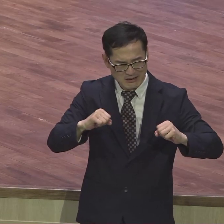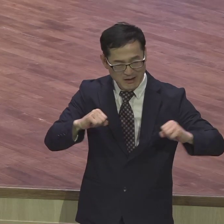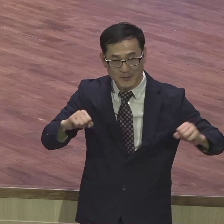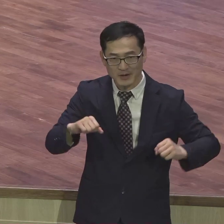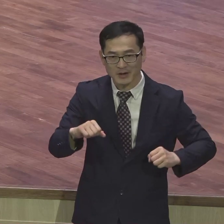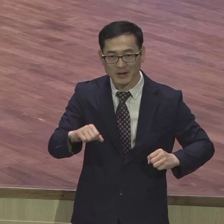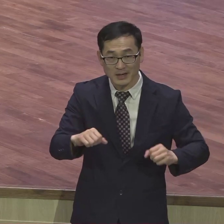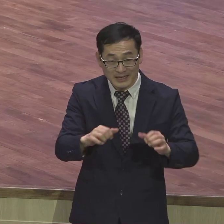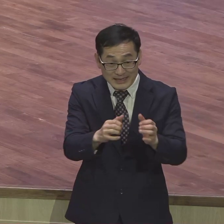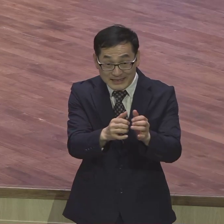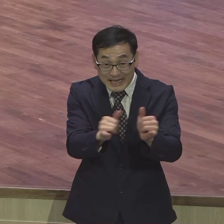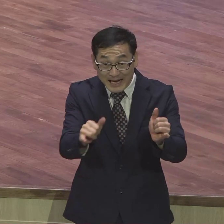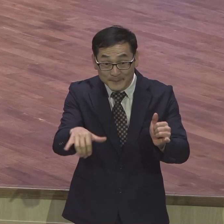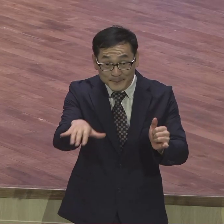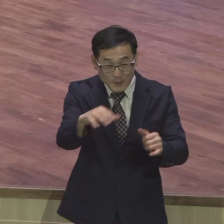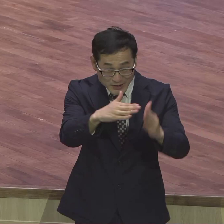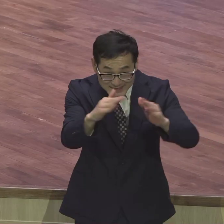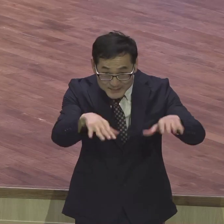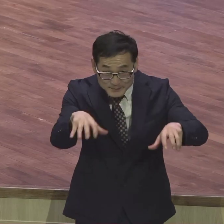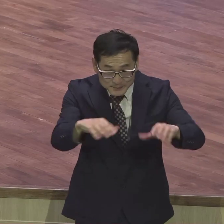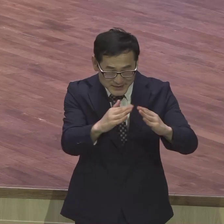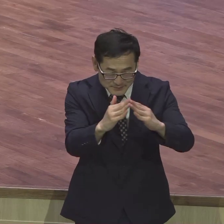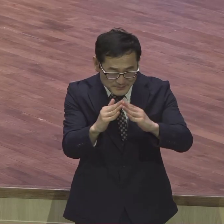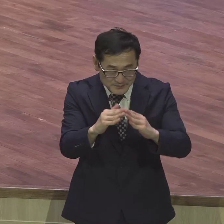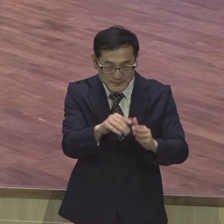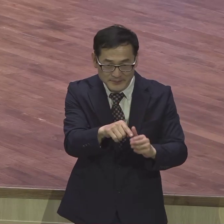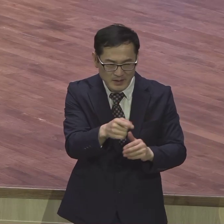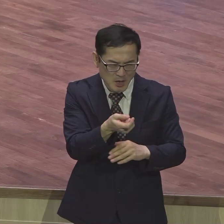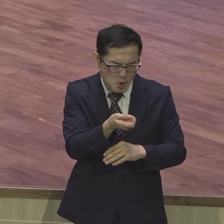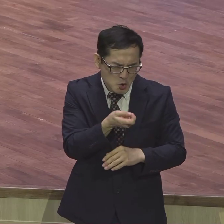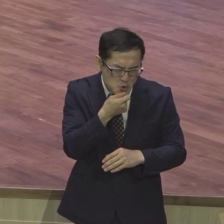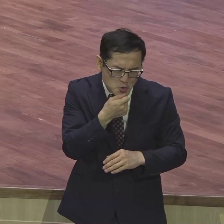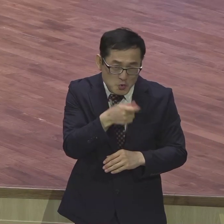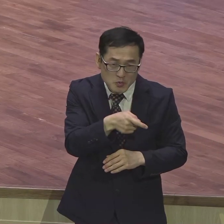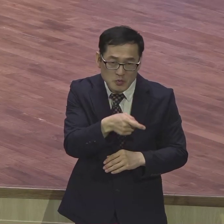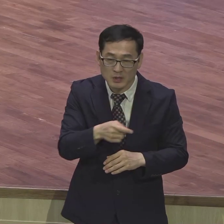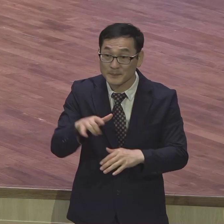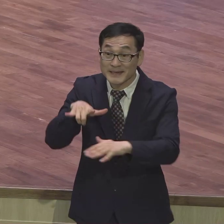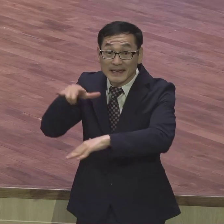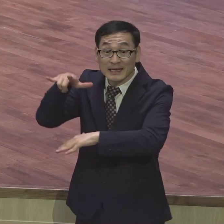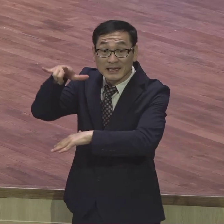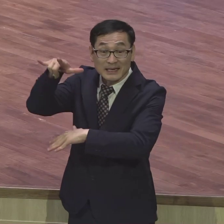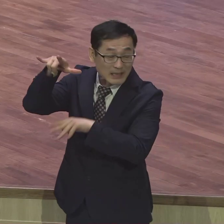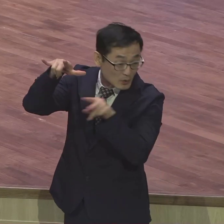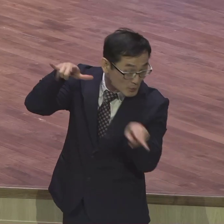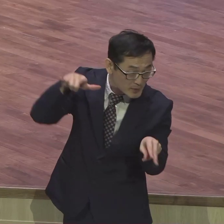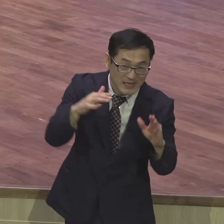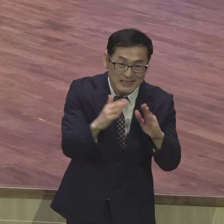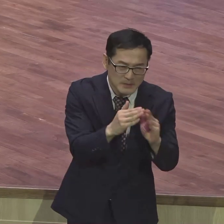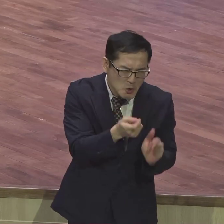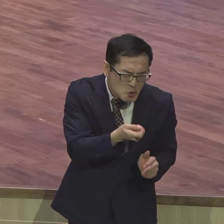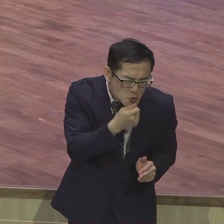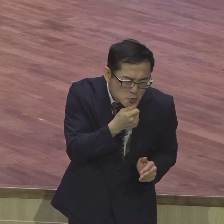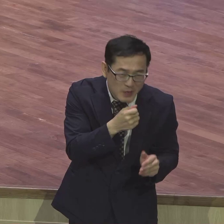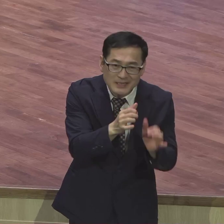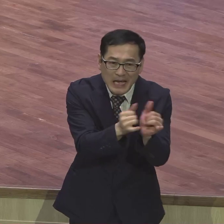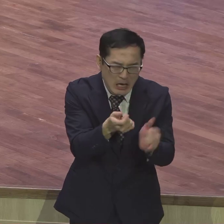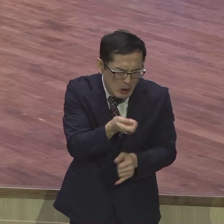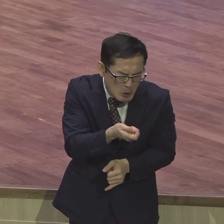개미 같아 조그마하다 아파트 조그마하게 죽니 산에 서러서 이 서러움 가지고 이 잠시 있다 없이 이거 가지고